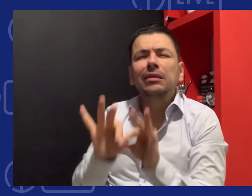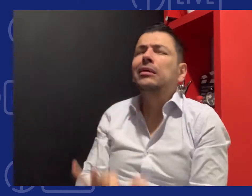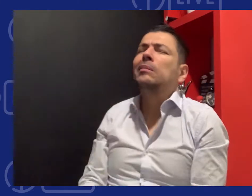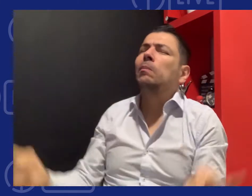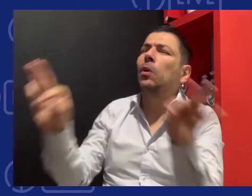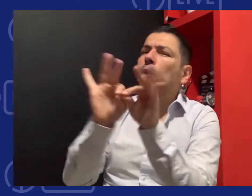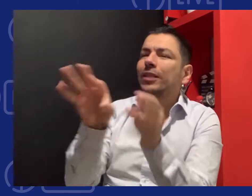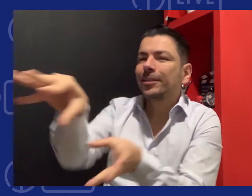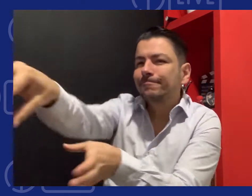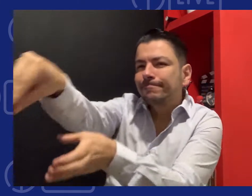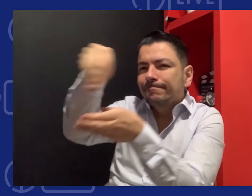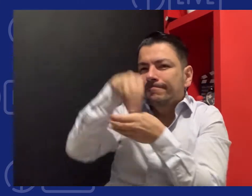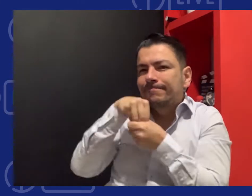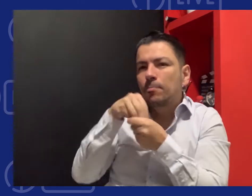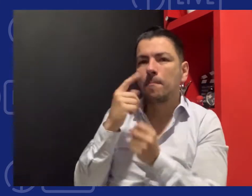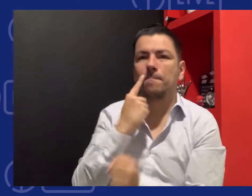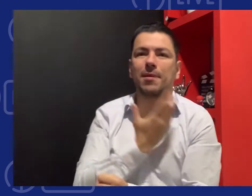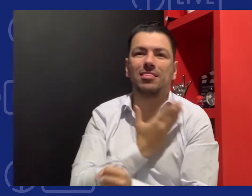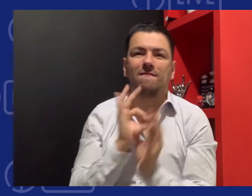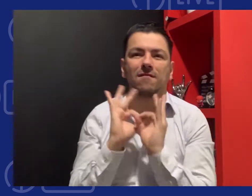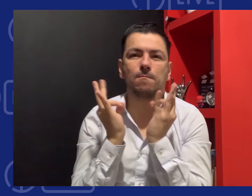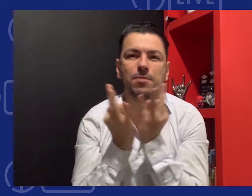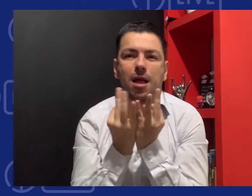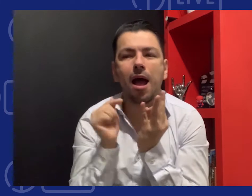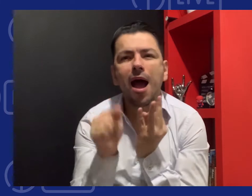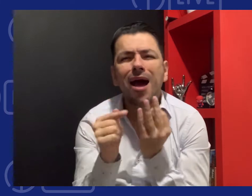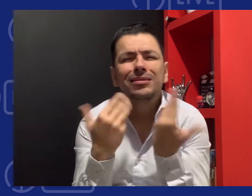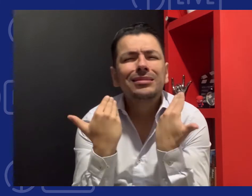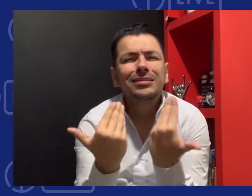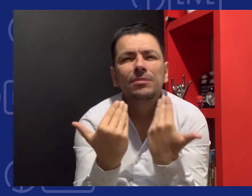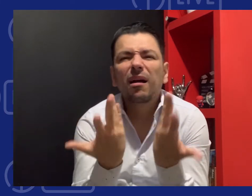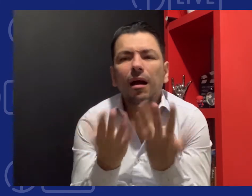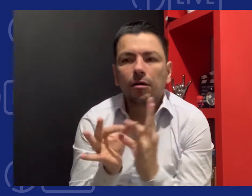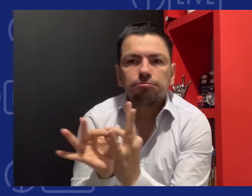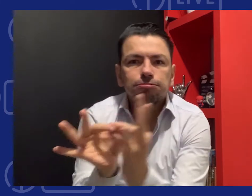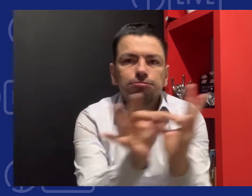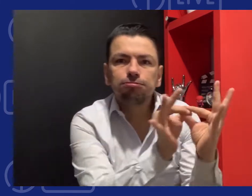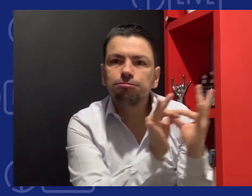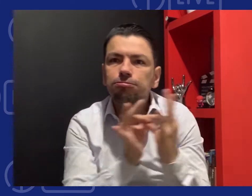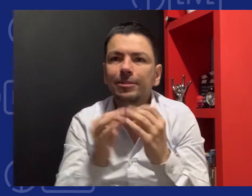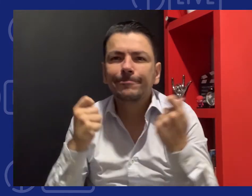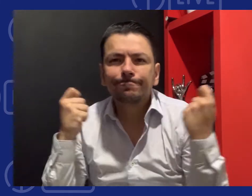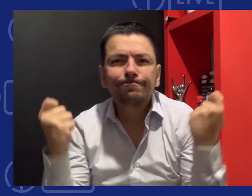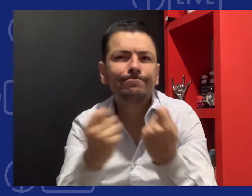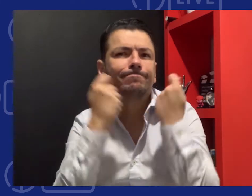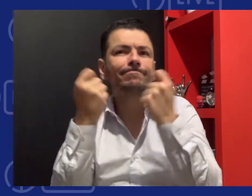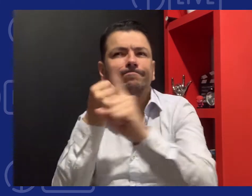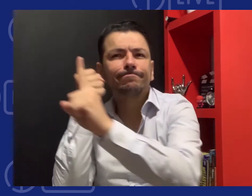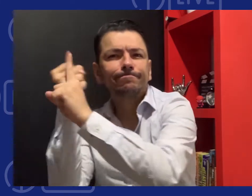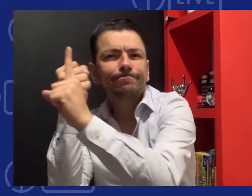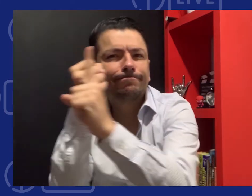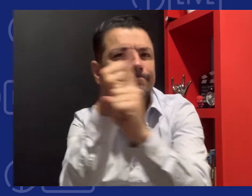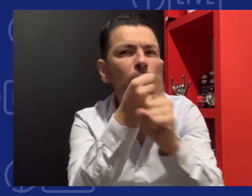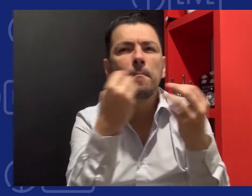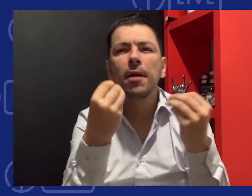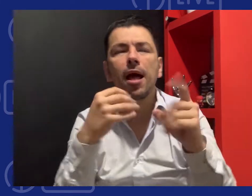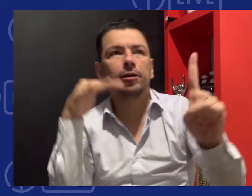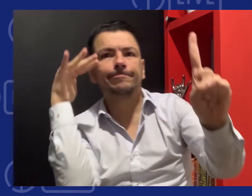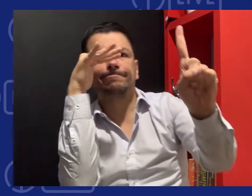Colombia y es preocupante. De allí la importancia de la comisión de la familia. Que se genere unidad. Que